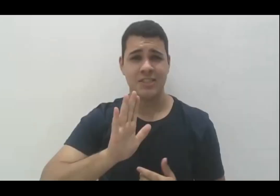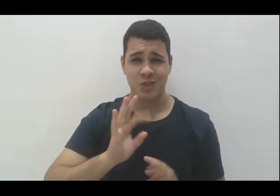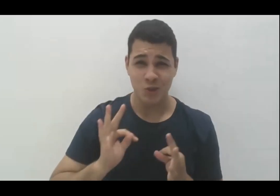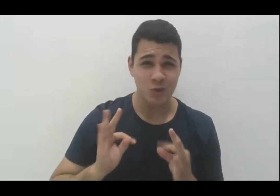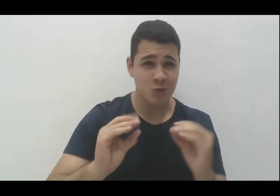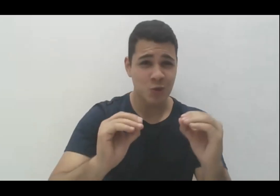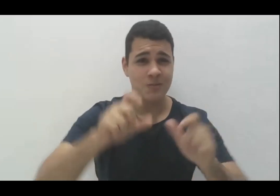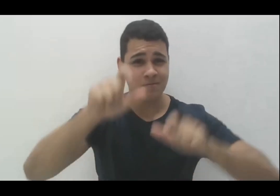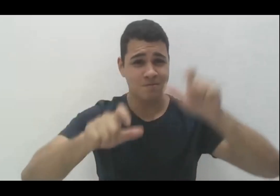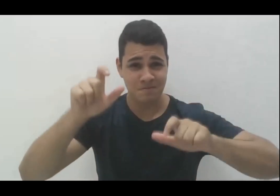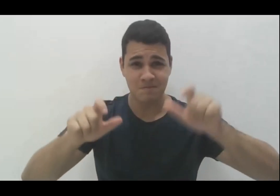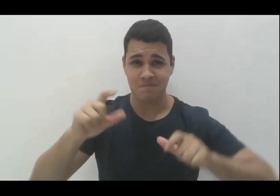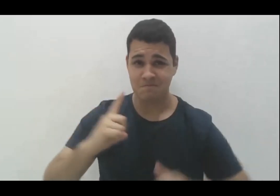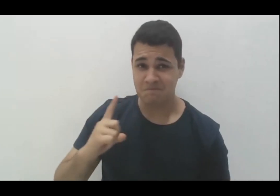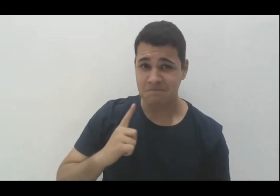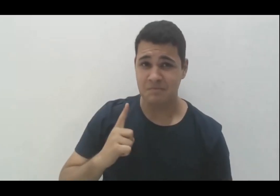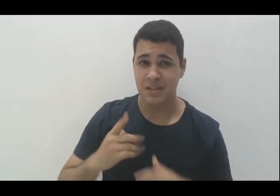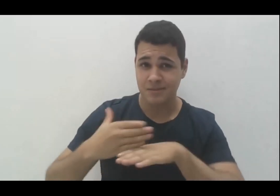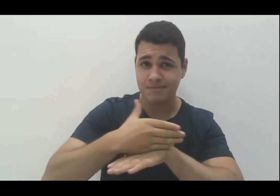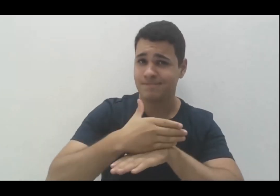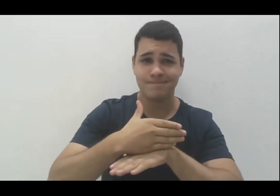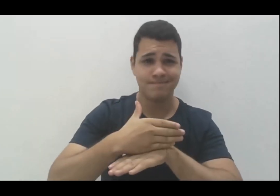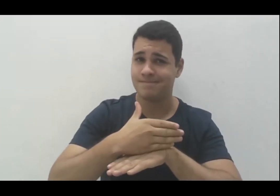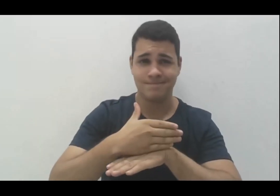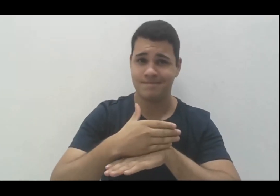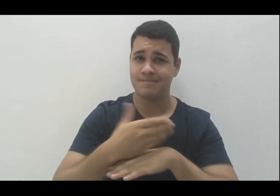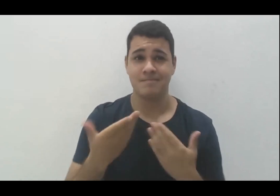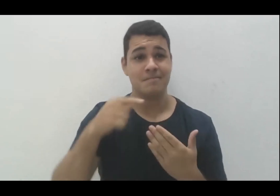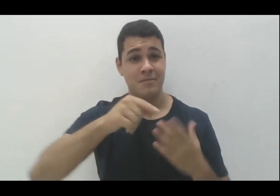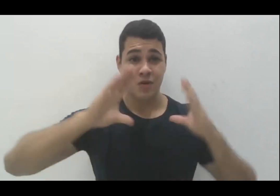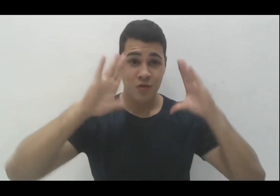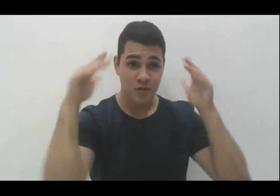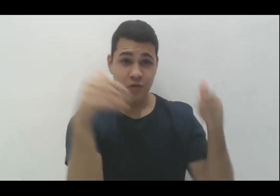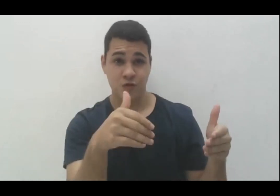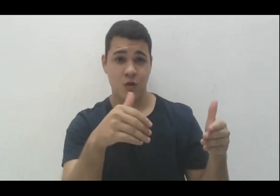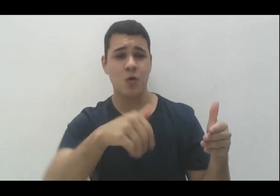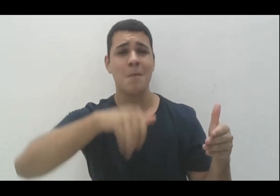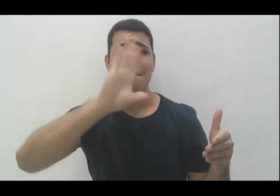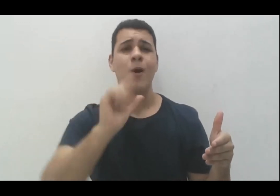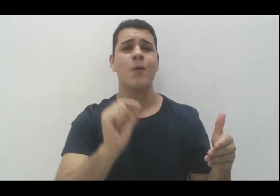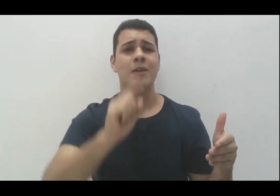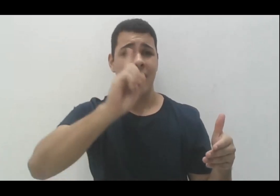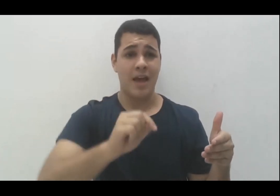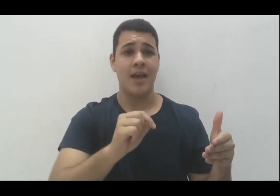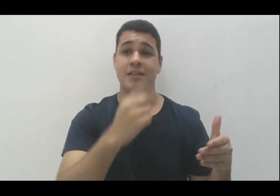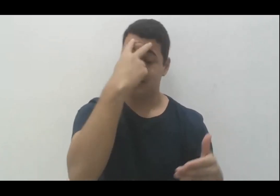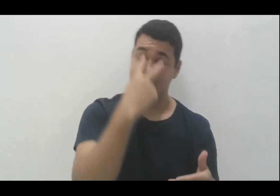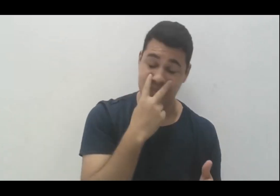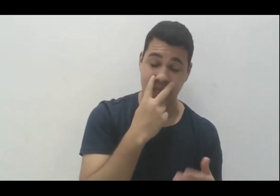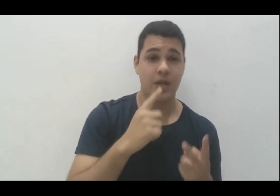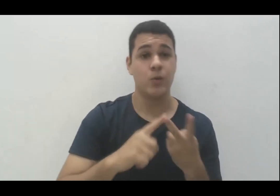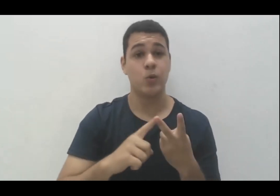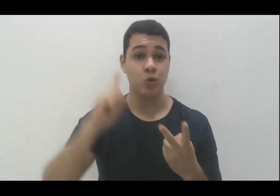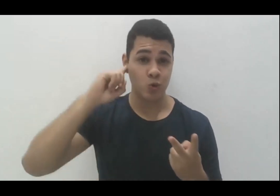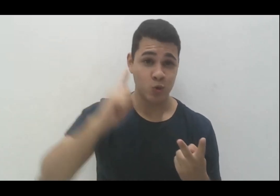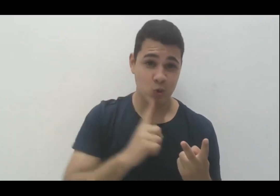com alguma deficiência. Ela é muito focada para as deficiências sensoriais, pessoas cegas, pessoas